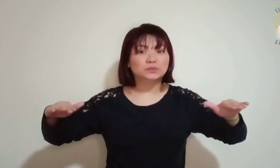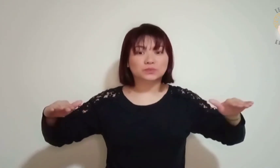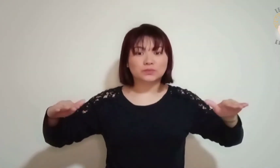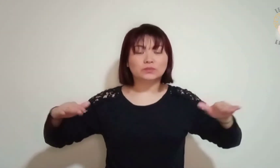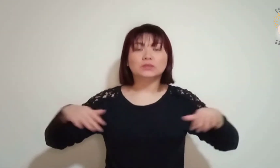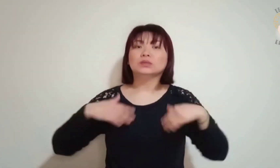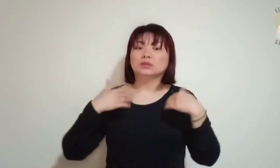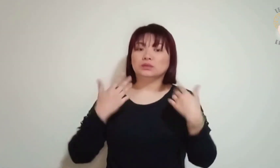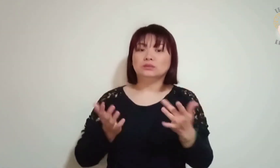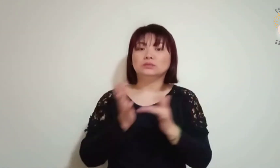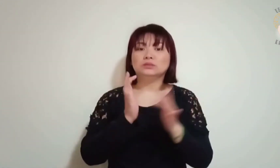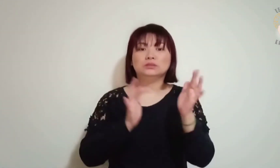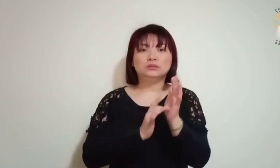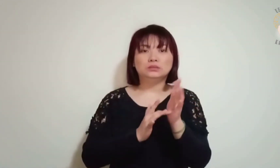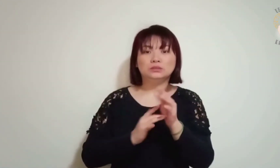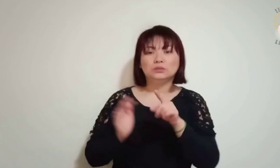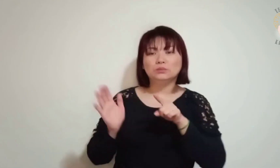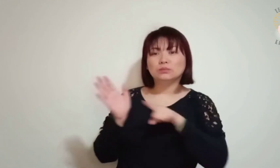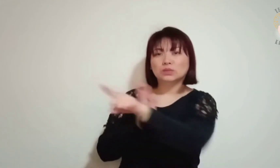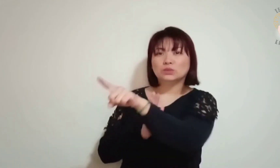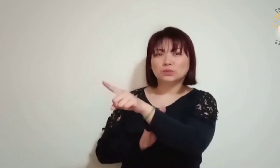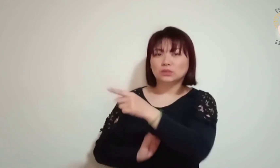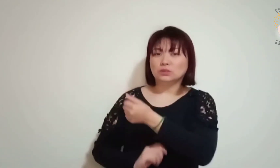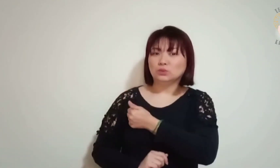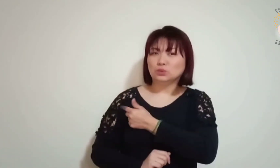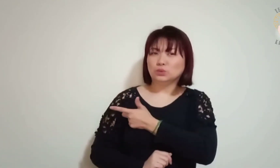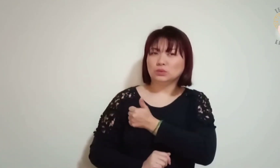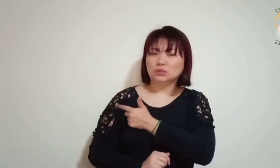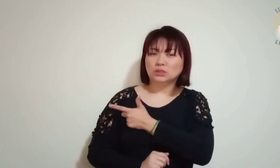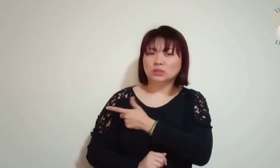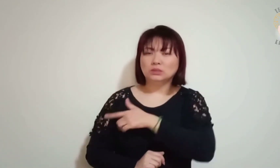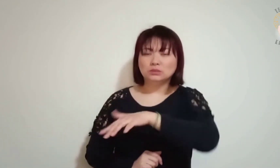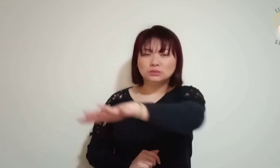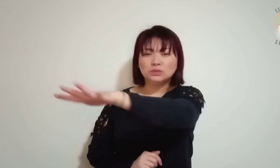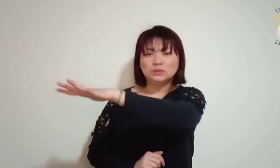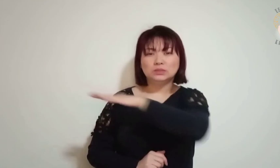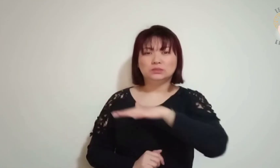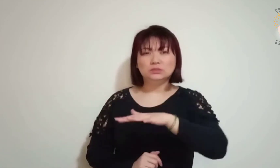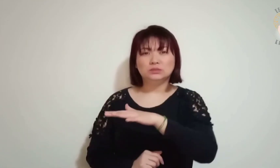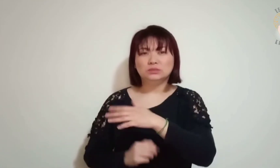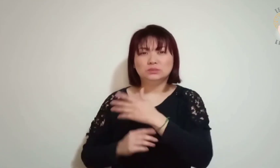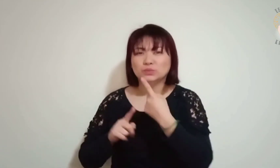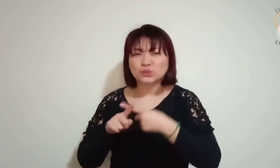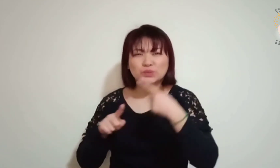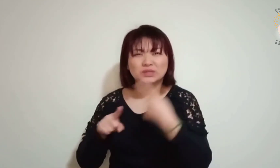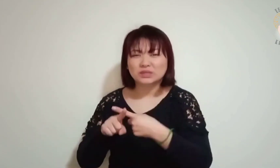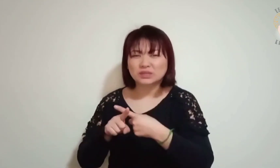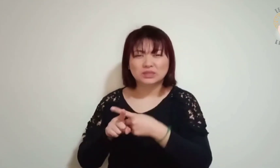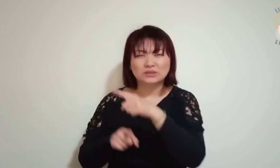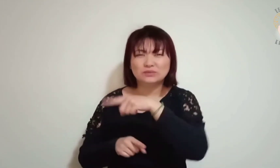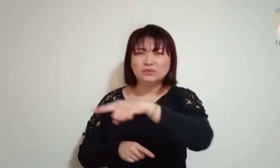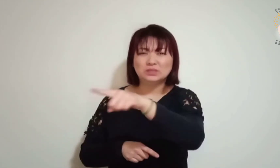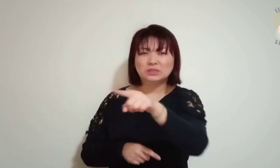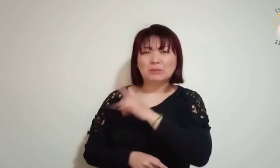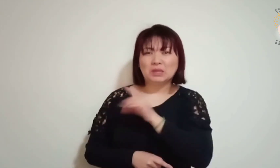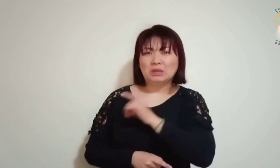Então Jesus perguntou aos discípulos Por que sois tão